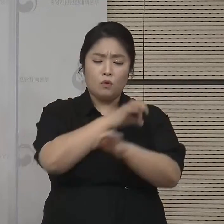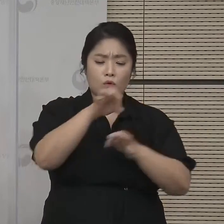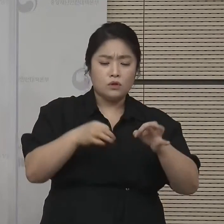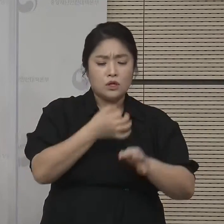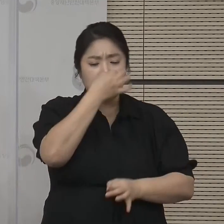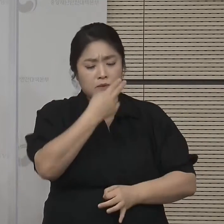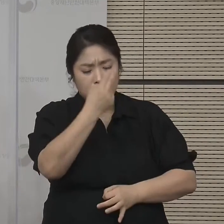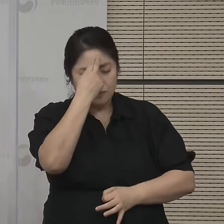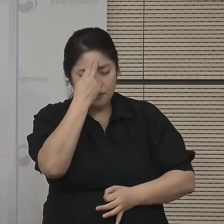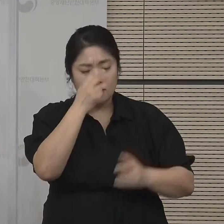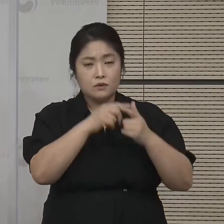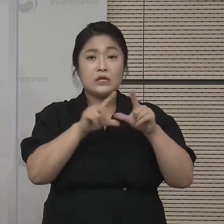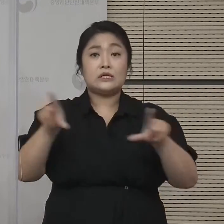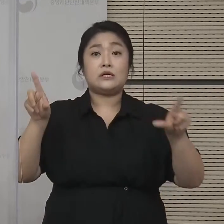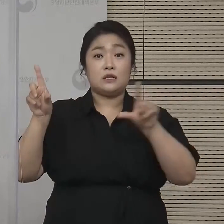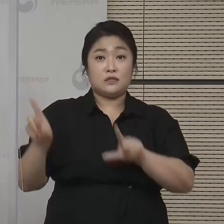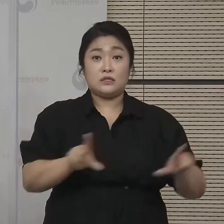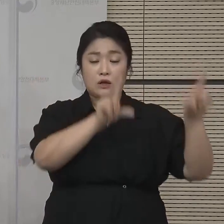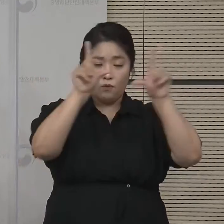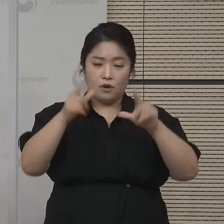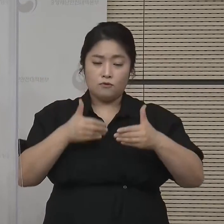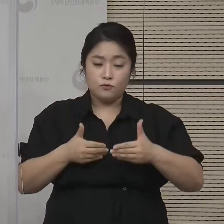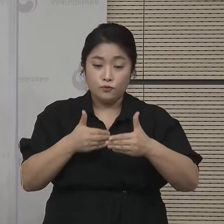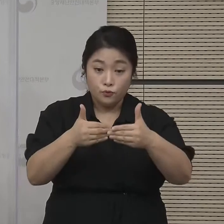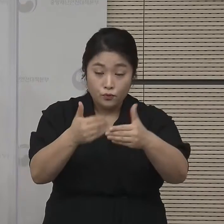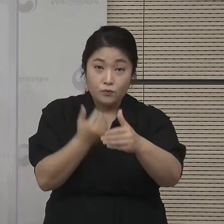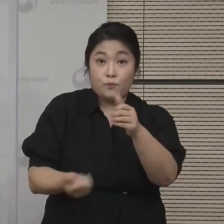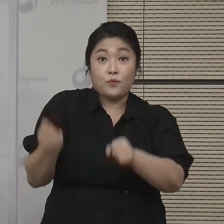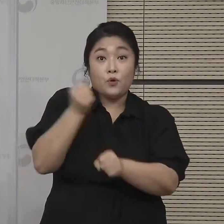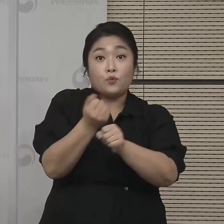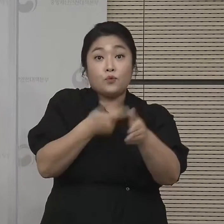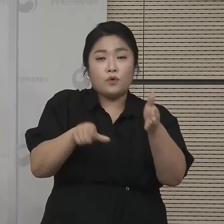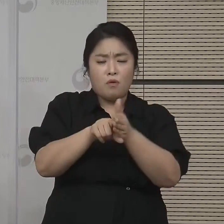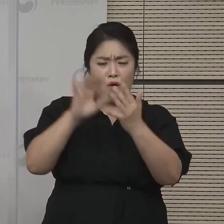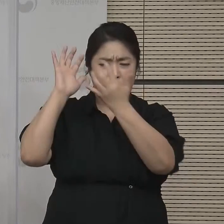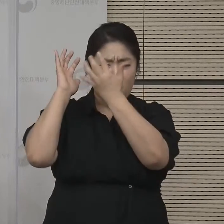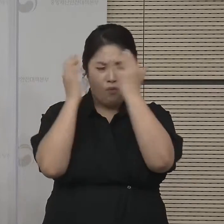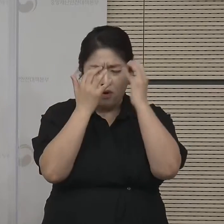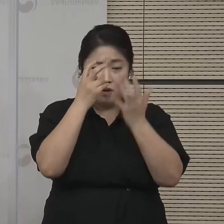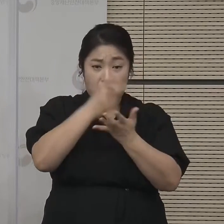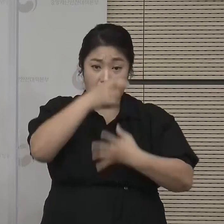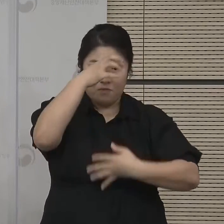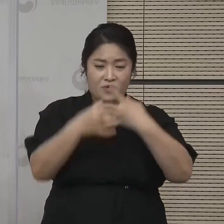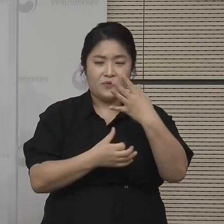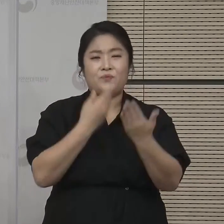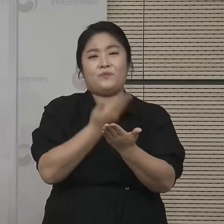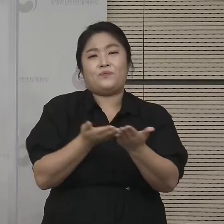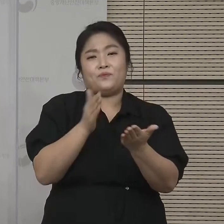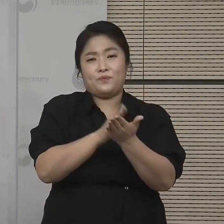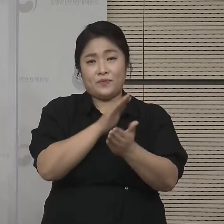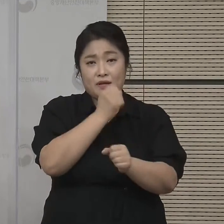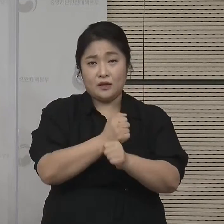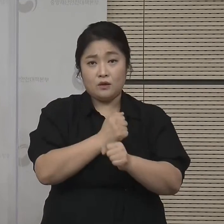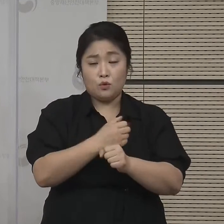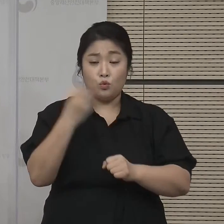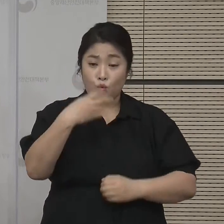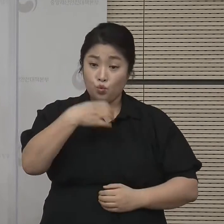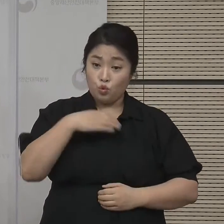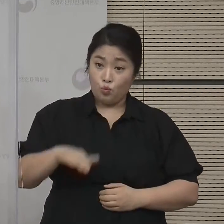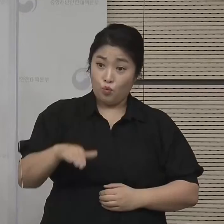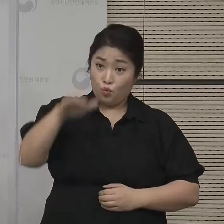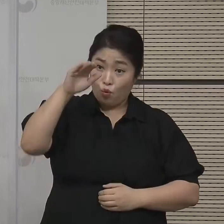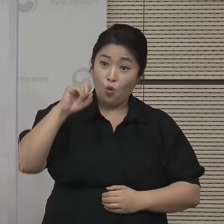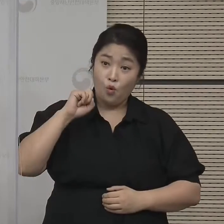향후 일상회복을 고려하여 복잡한 방향수칙을 정비하겠습니다. 또한 위험도가 낮은